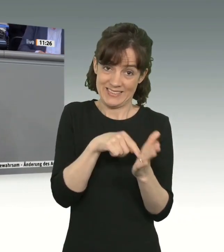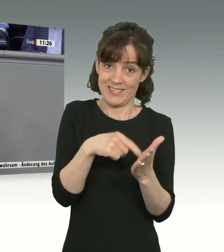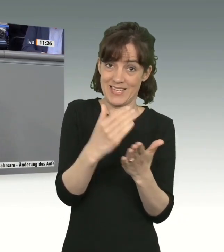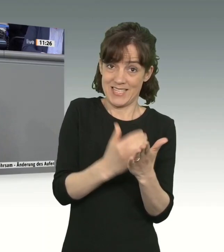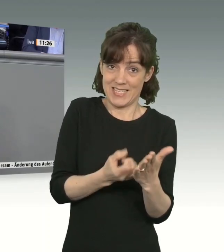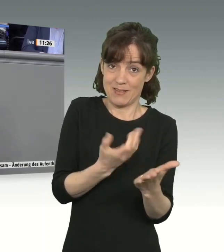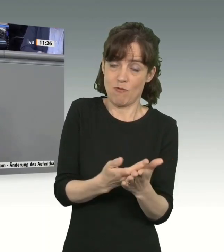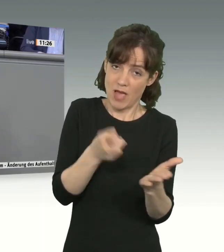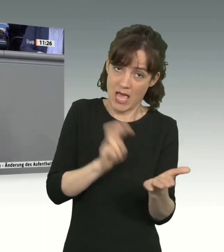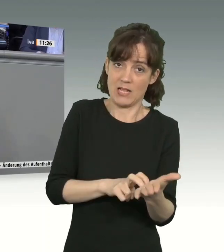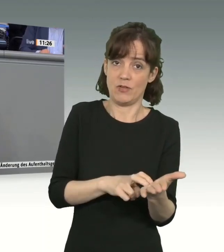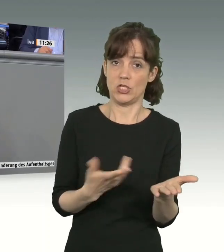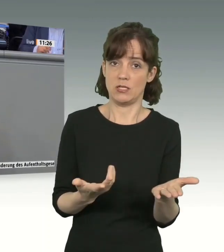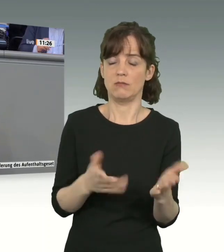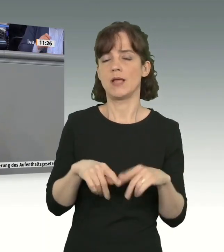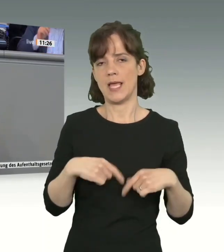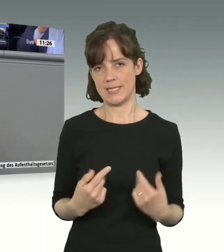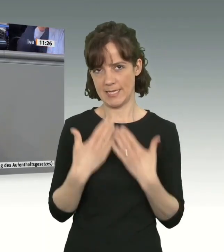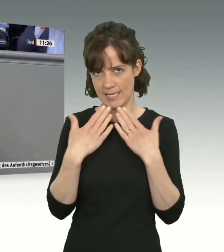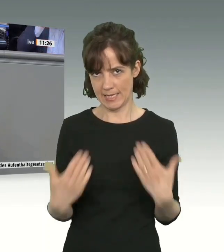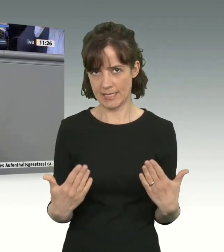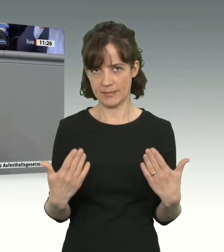zuzustimmen. Herzlichen Dank.